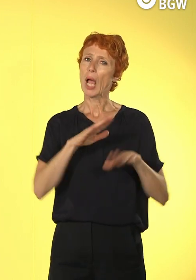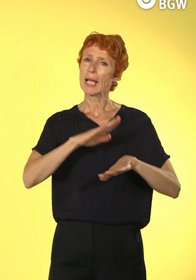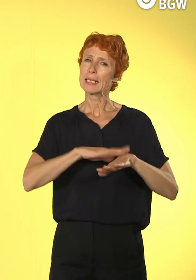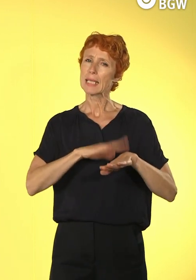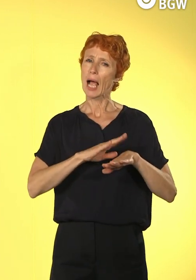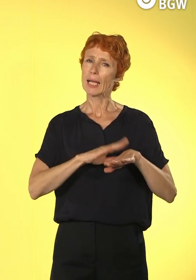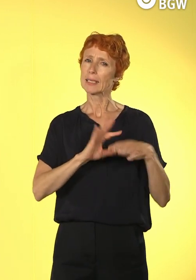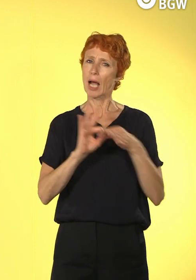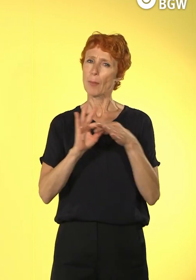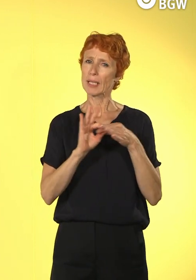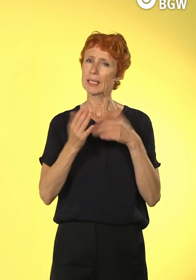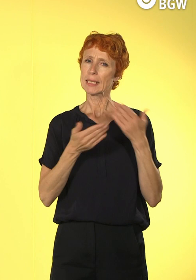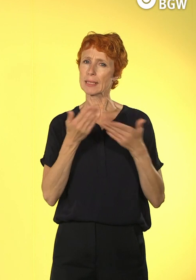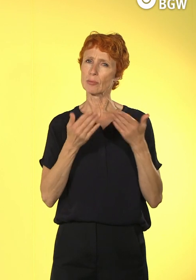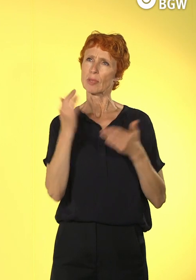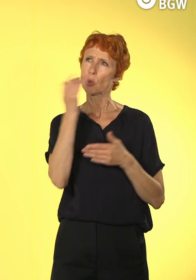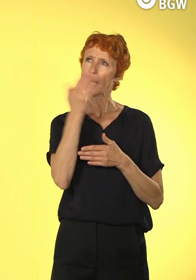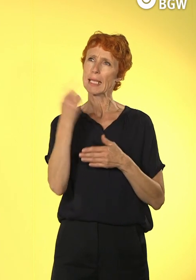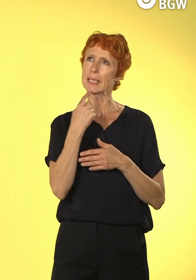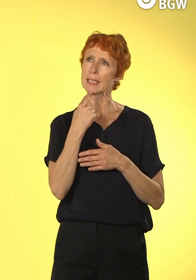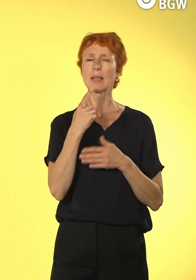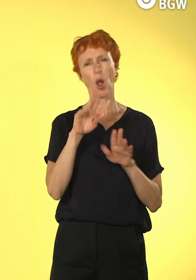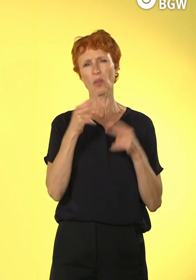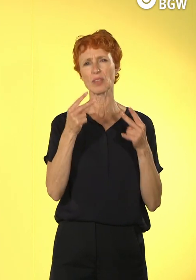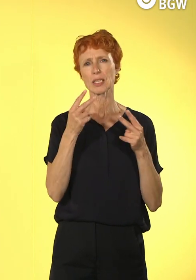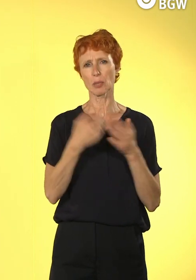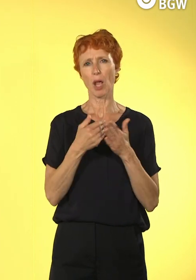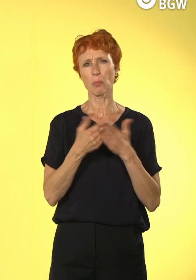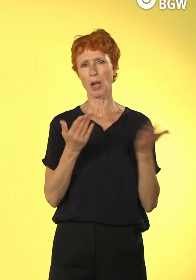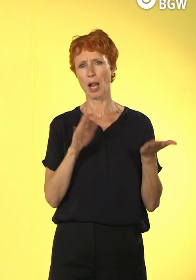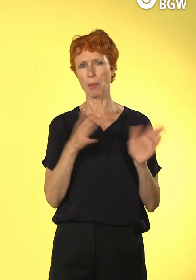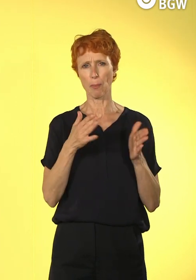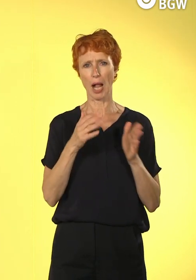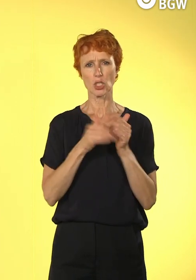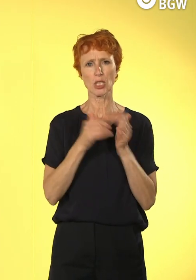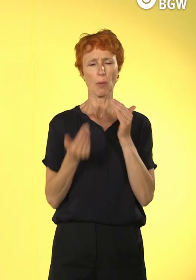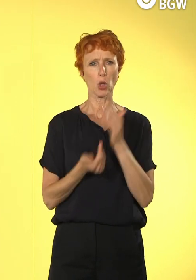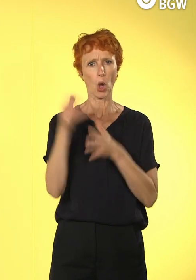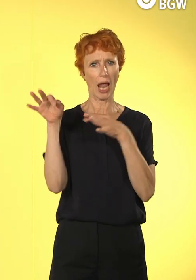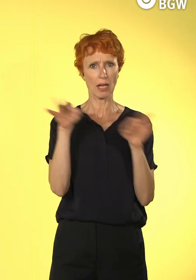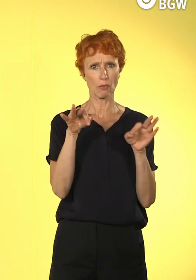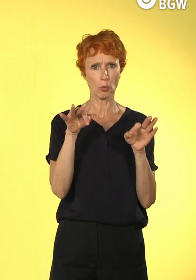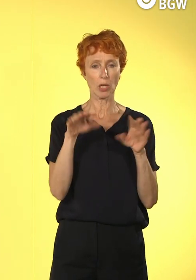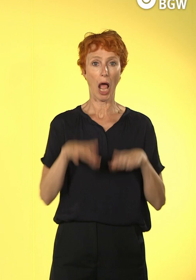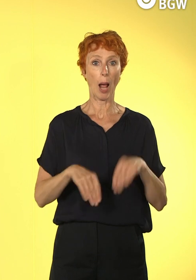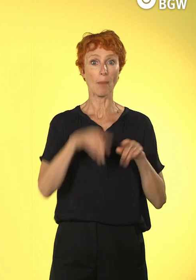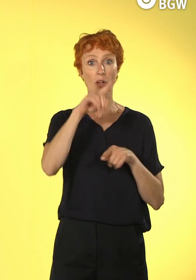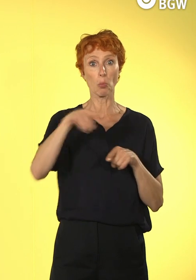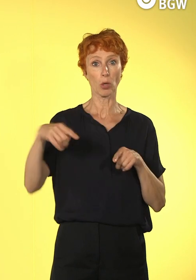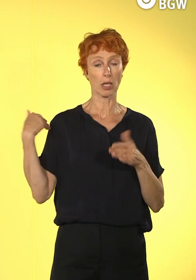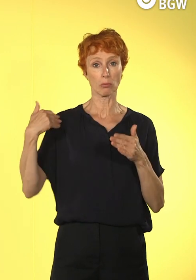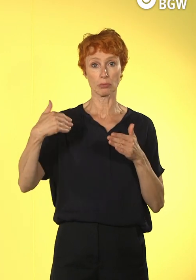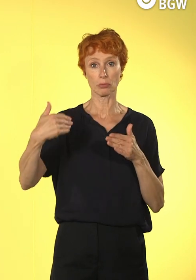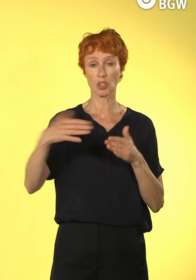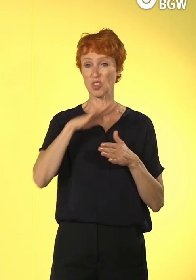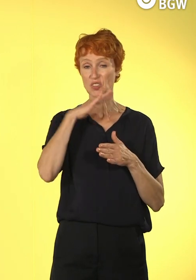Also wenn ich jetzt einfach mal darüber nachdenke, was in den ersten Monaten an Systemen auf uns zugekommen ist und